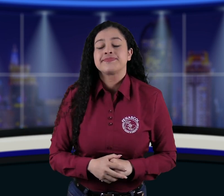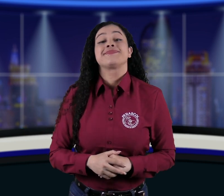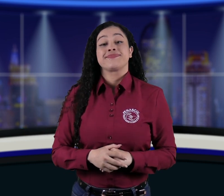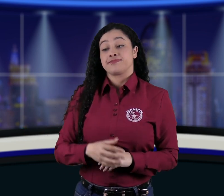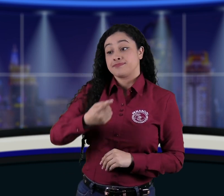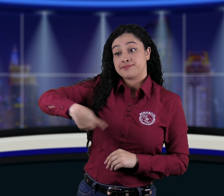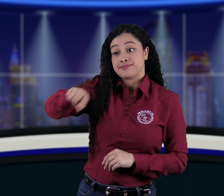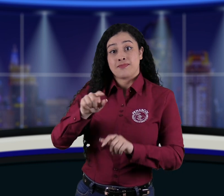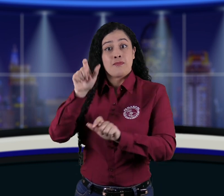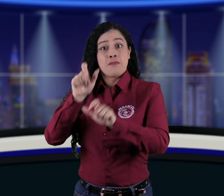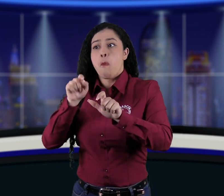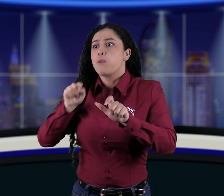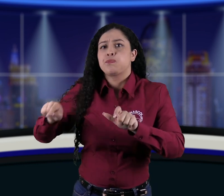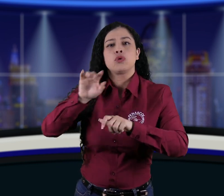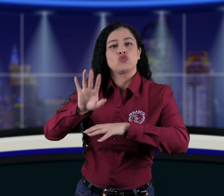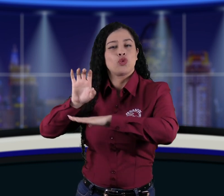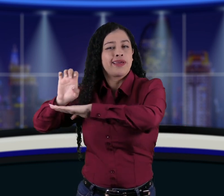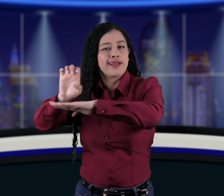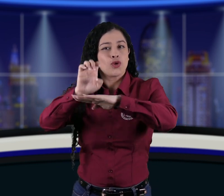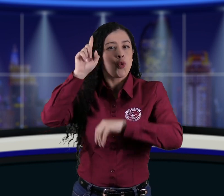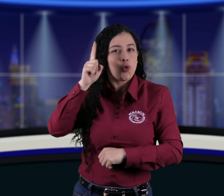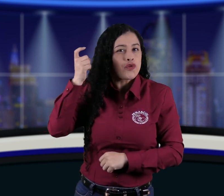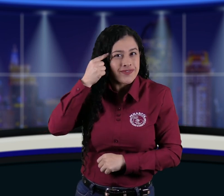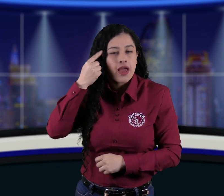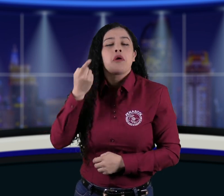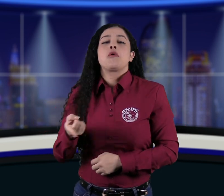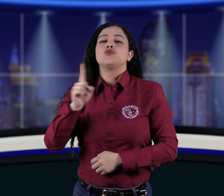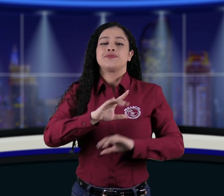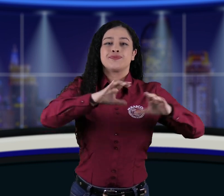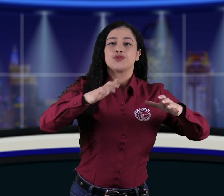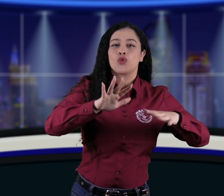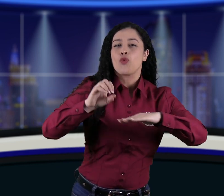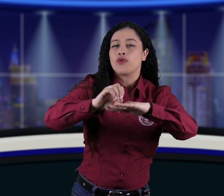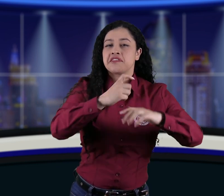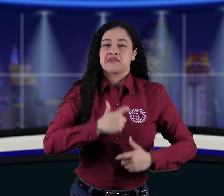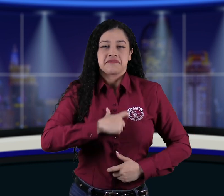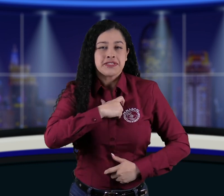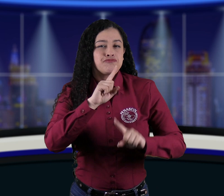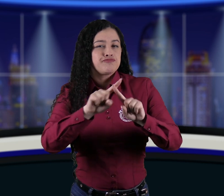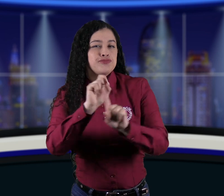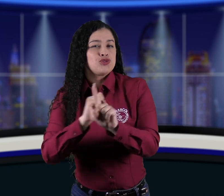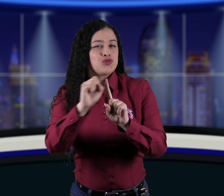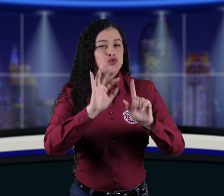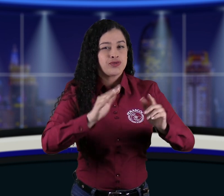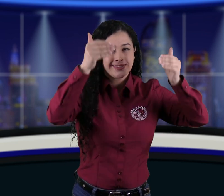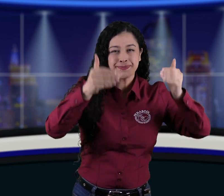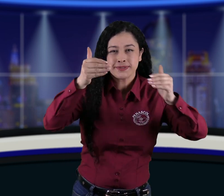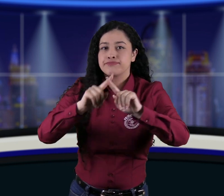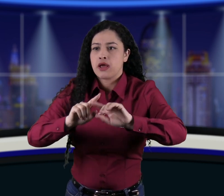delegados de las entidades de gobierno y las organizaciones de la sociedad civil que representan a las